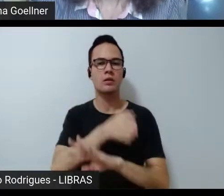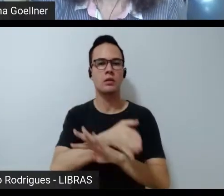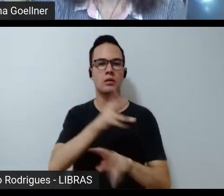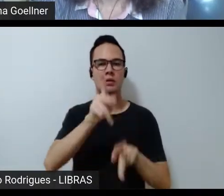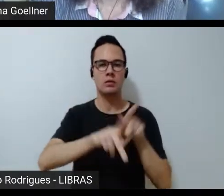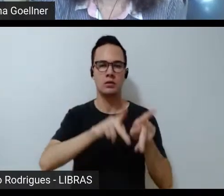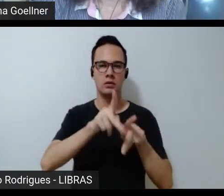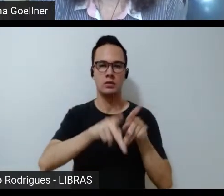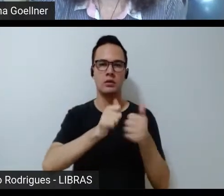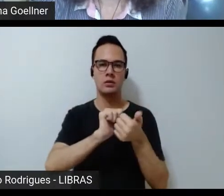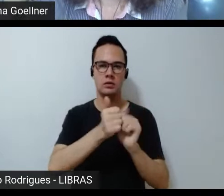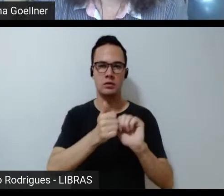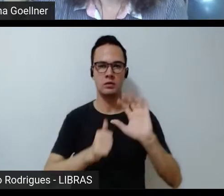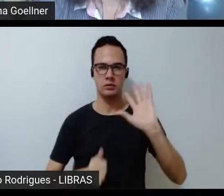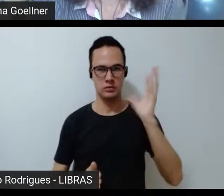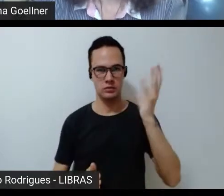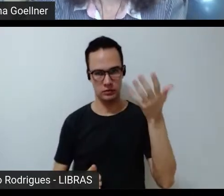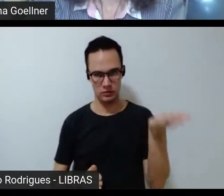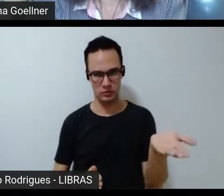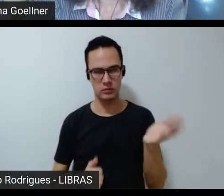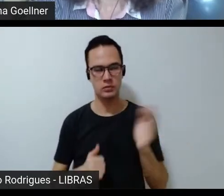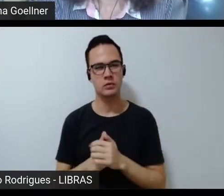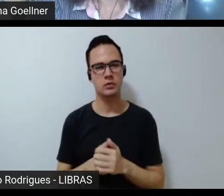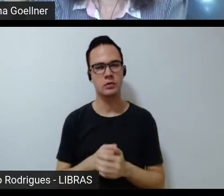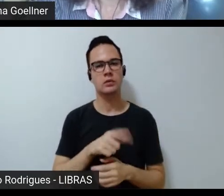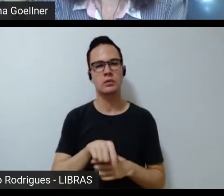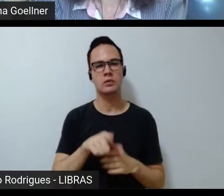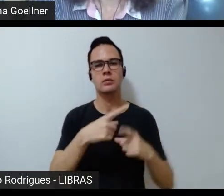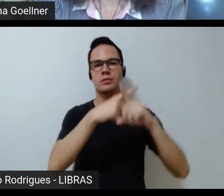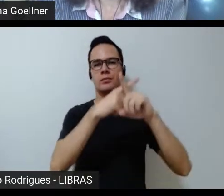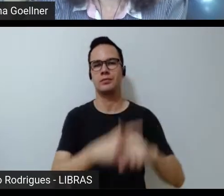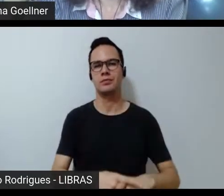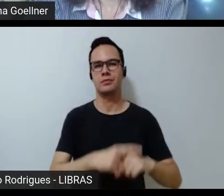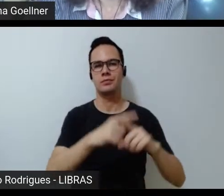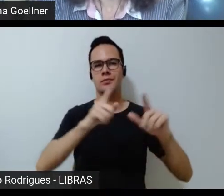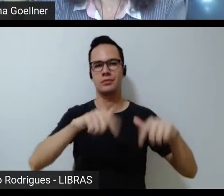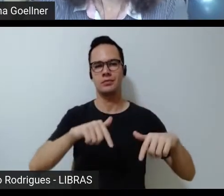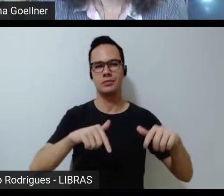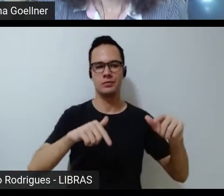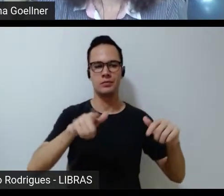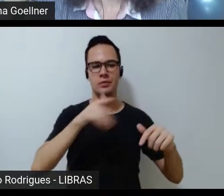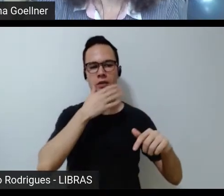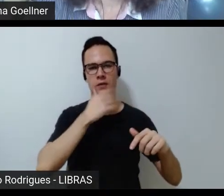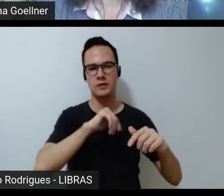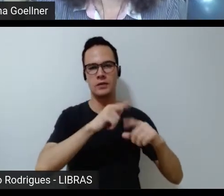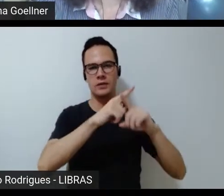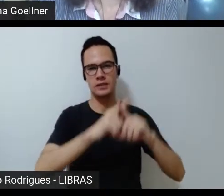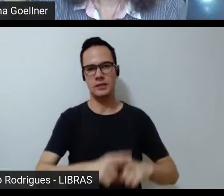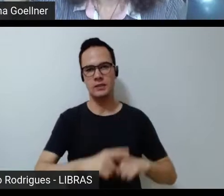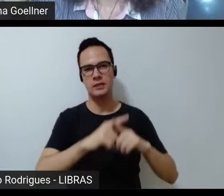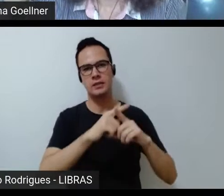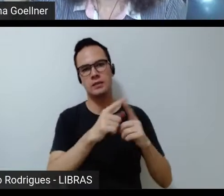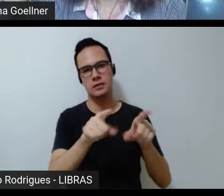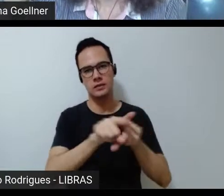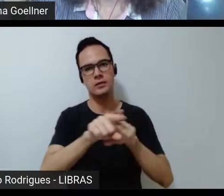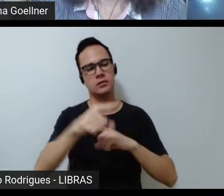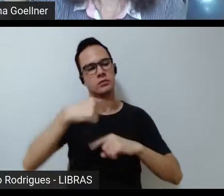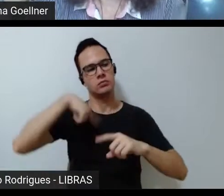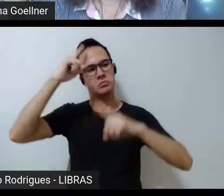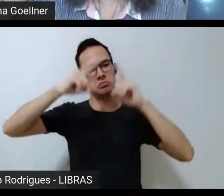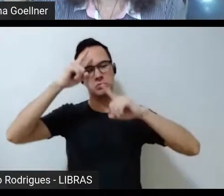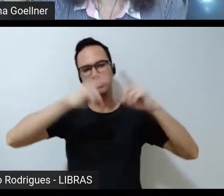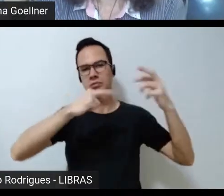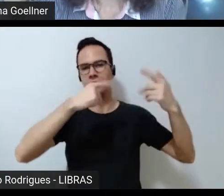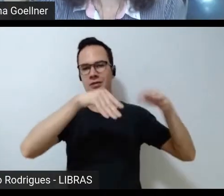o o esporte acontece no espaço público, elas passam a disputar um espaço com os homens, elas passam a disputar poder com os homens.